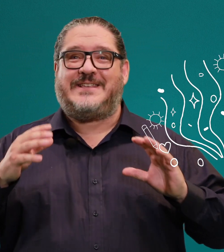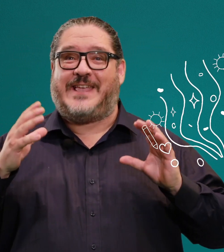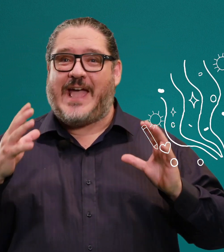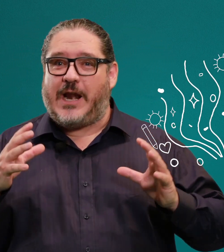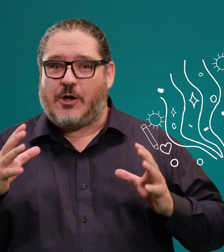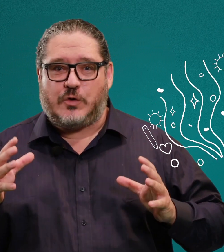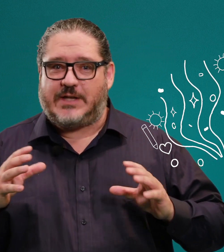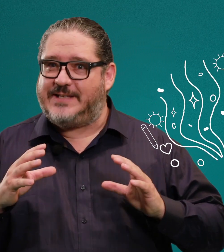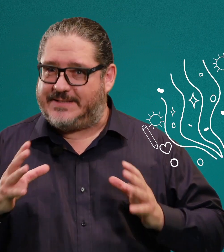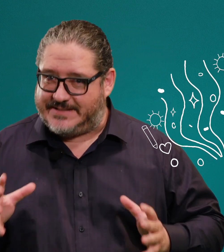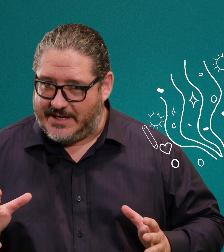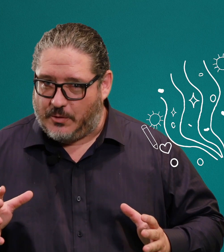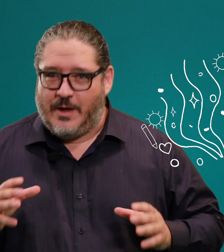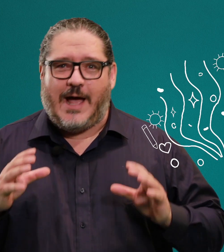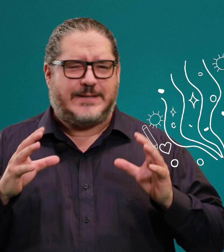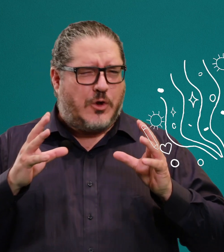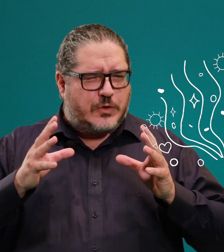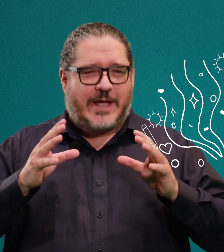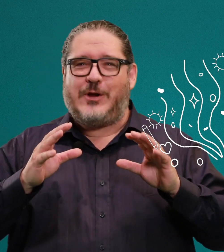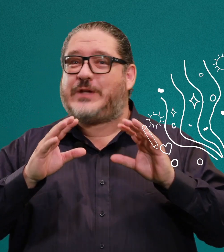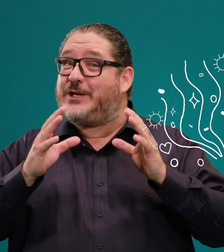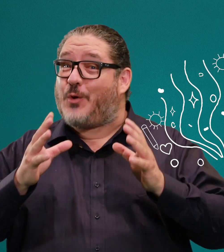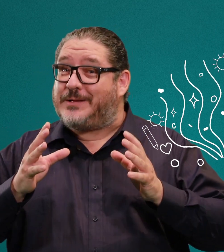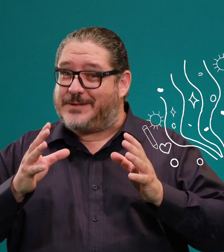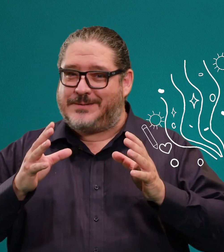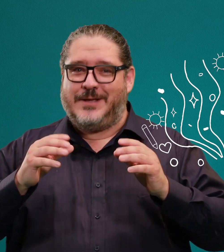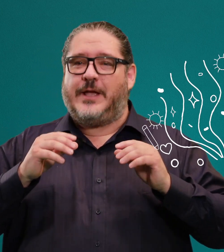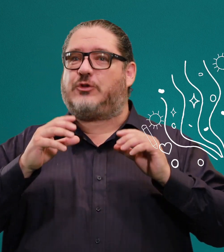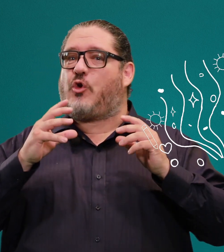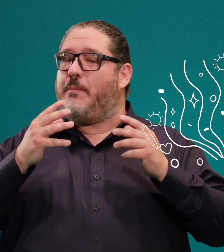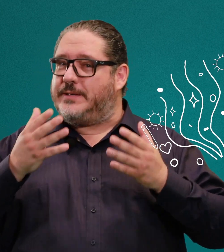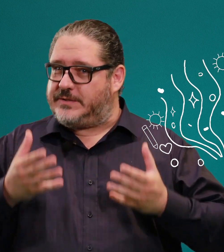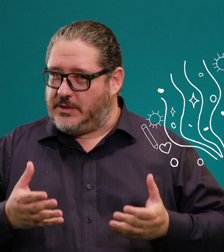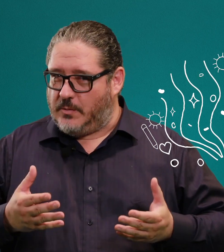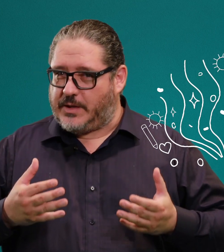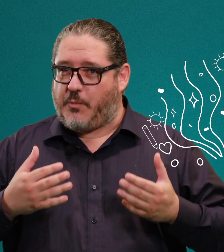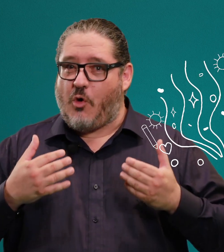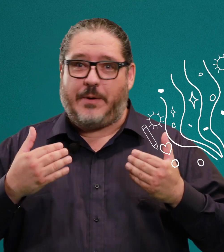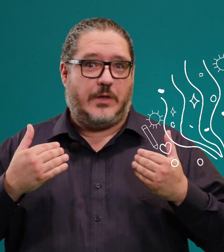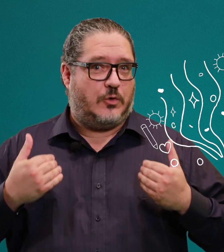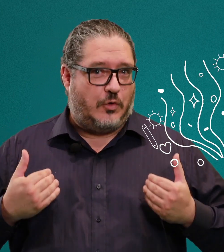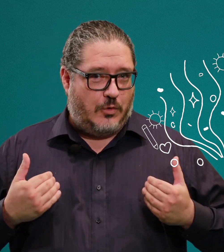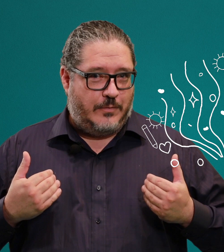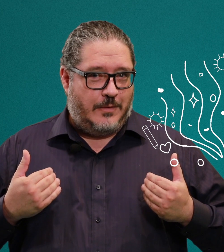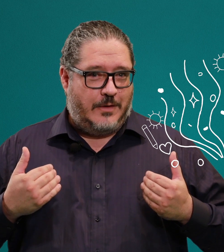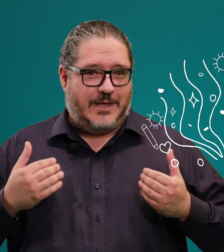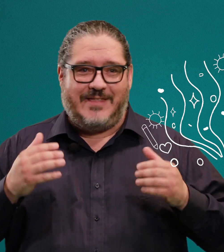diseñar las cosas desde cero, hacer cosas que no se han hecho antes. Estoy convencido que puedo aprenderlo todo, y